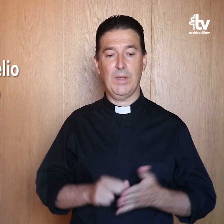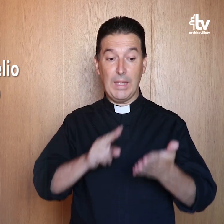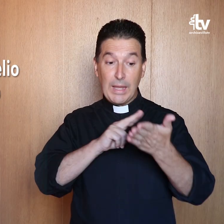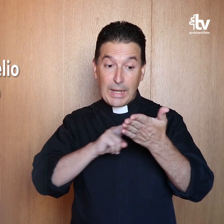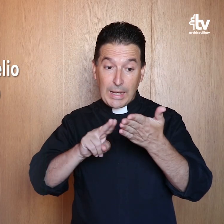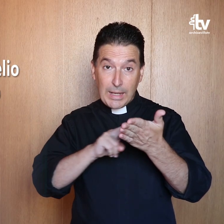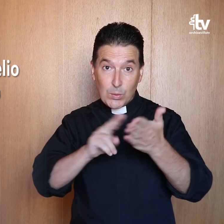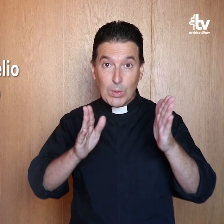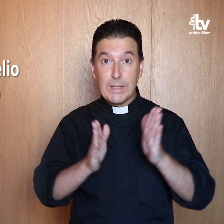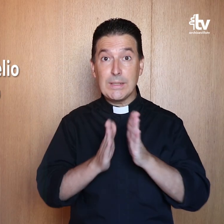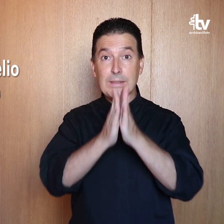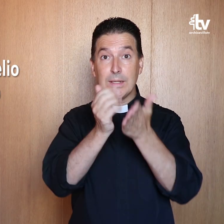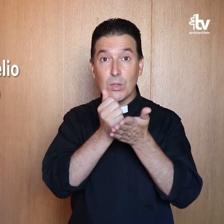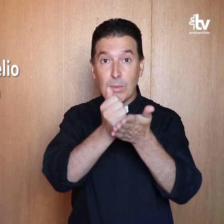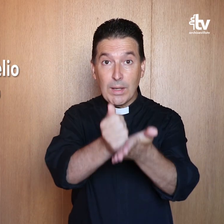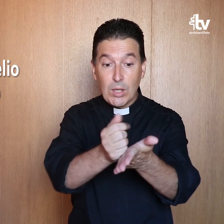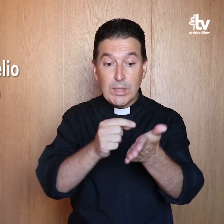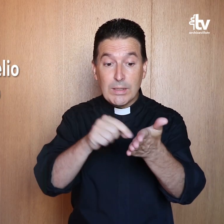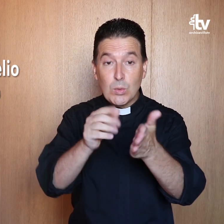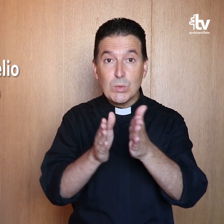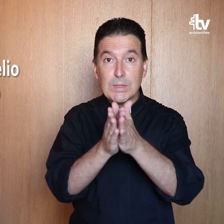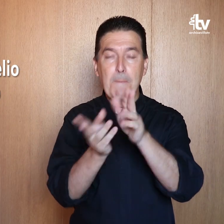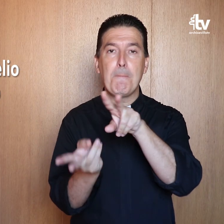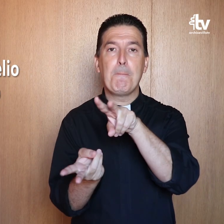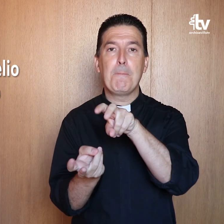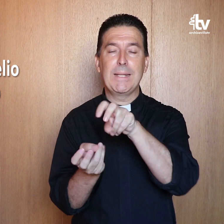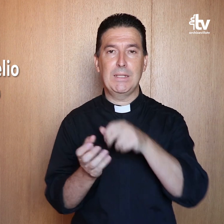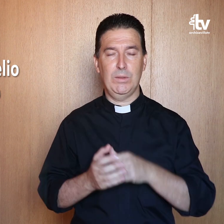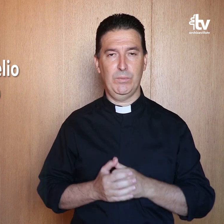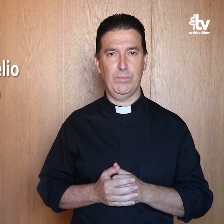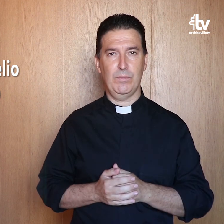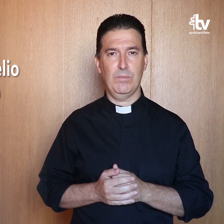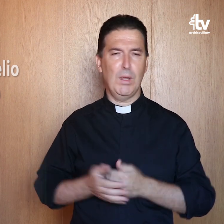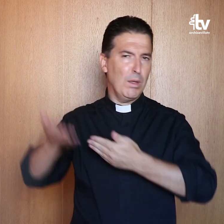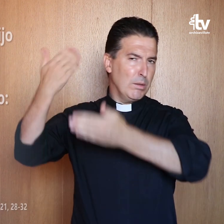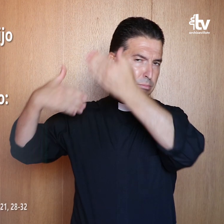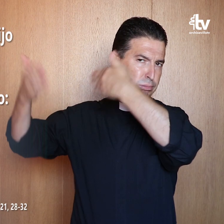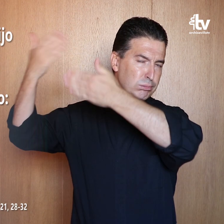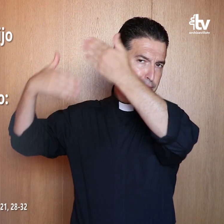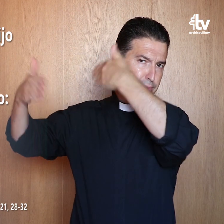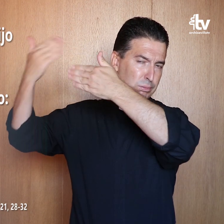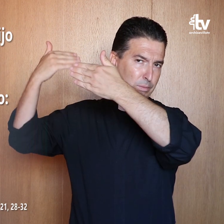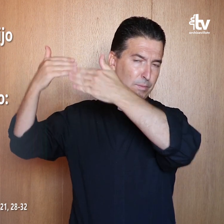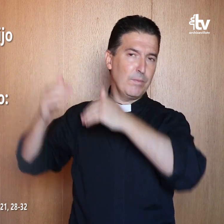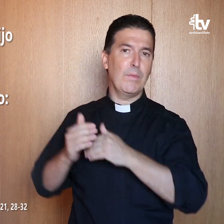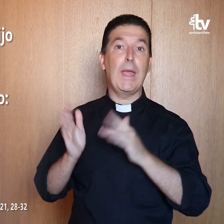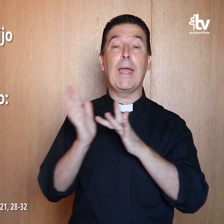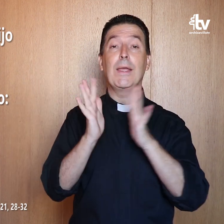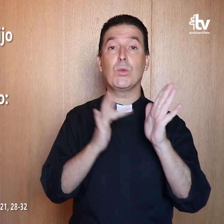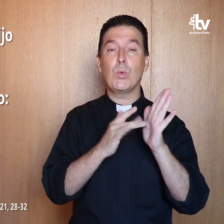Lectura del Santo Evangelio según San Mateo En aquel tiempo, dijo